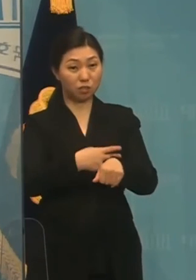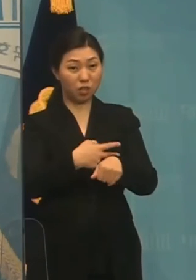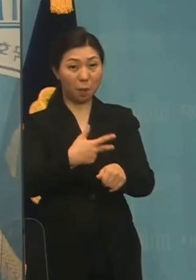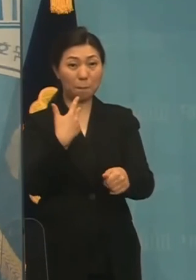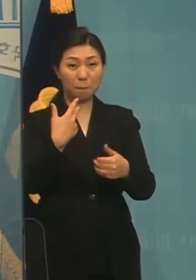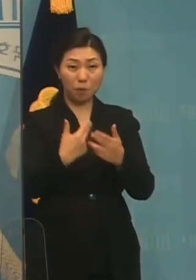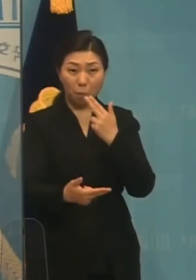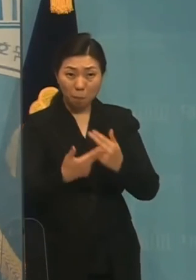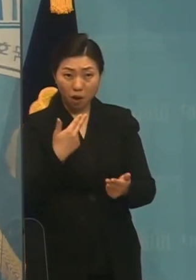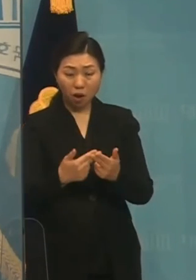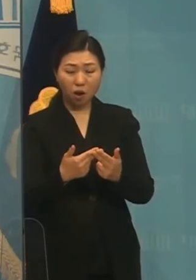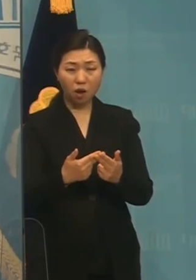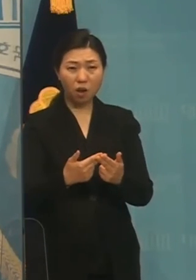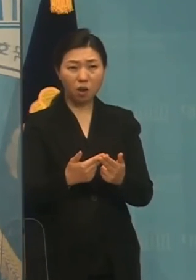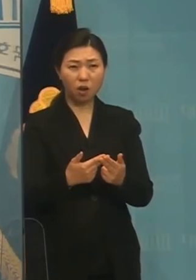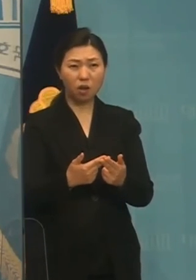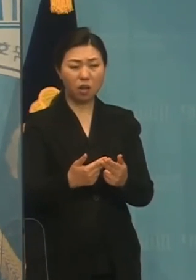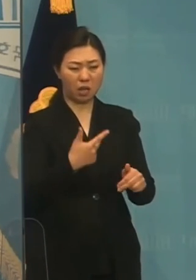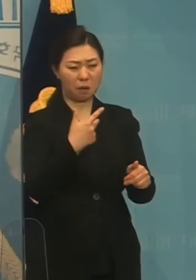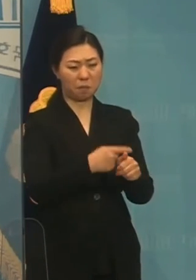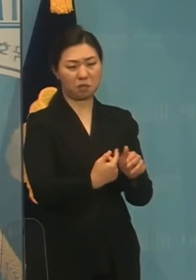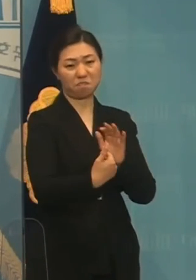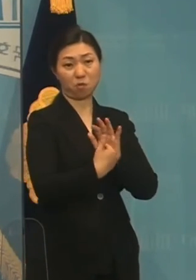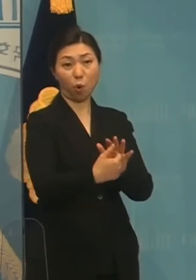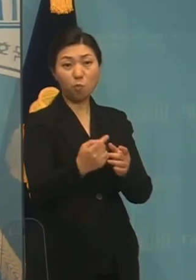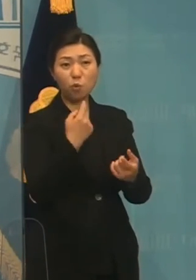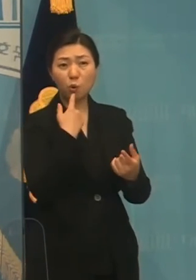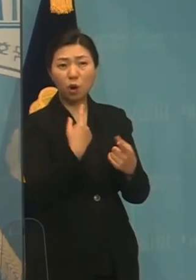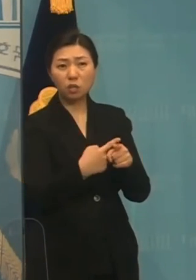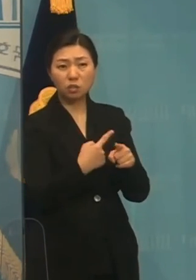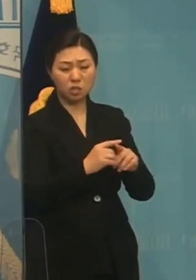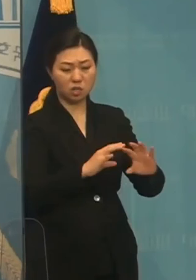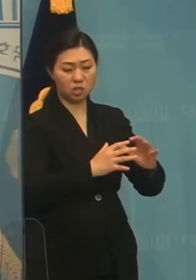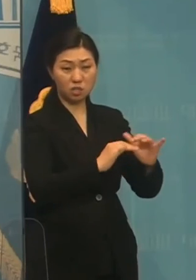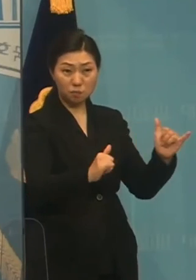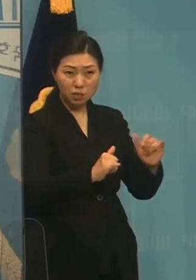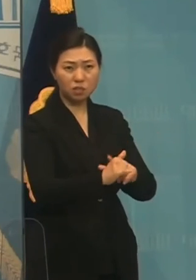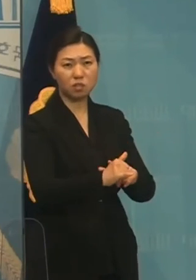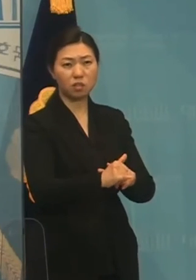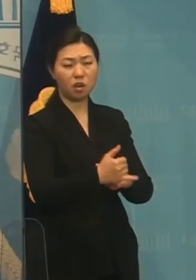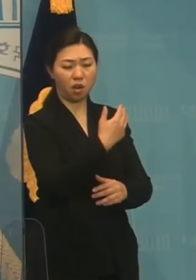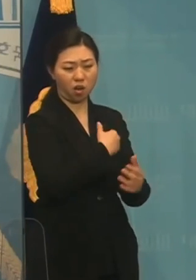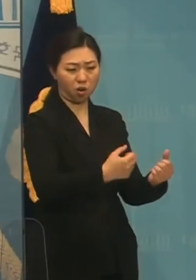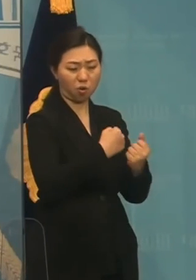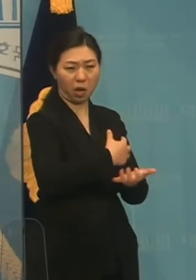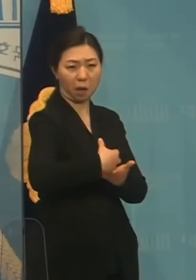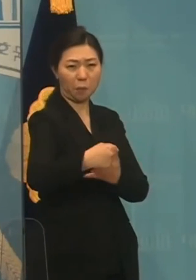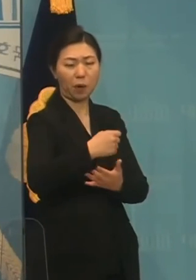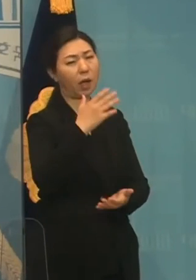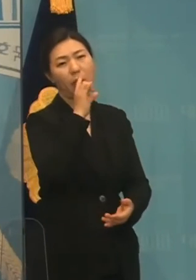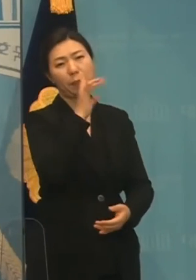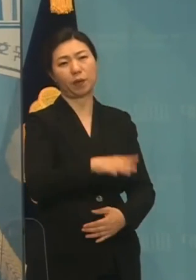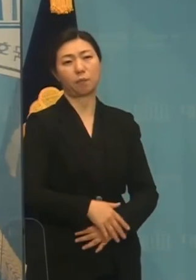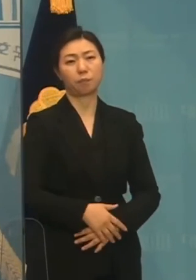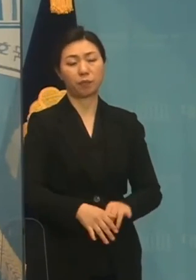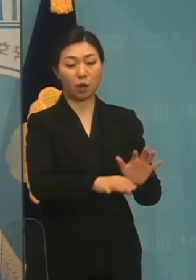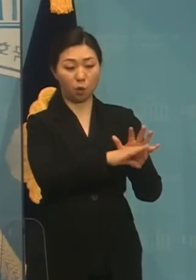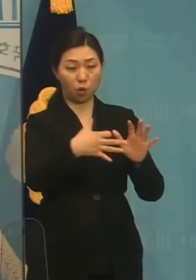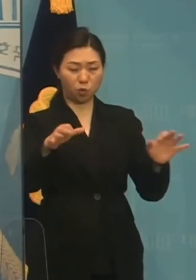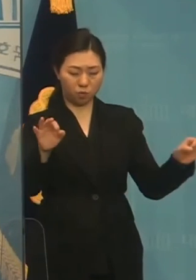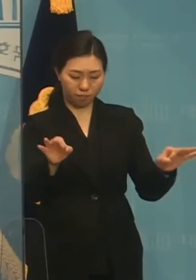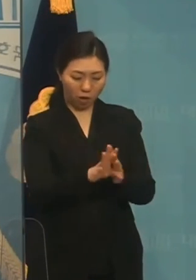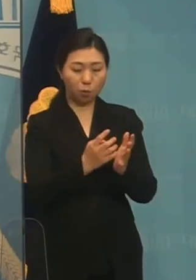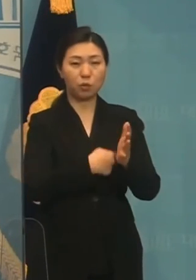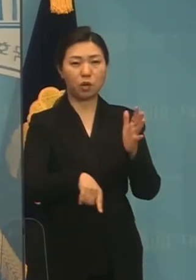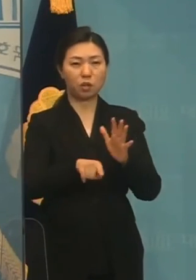시민 공감을 돌봄하는 일이 없어야 합니다. 코로나와의 서투가 끝날 수 있도록 모든 노력을 아키지